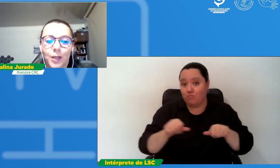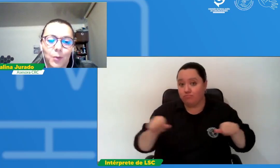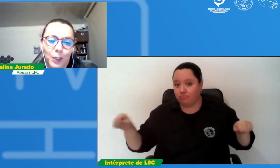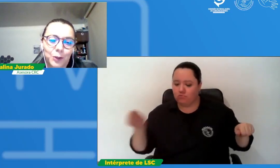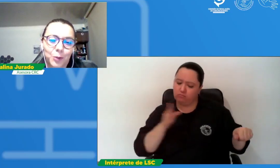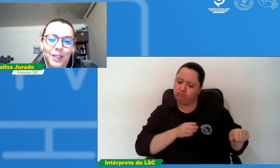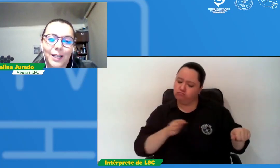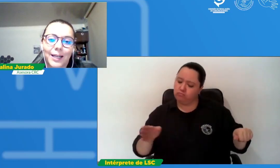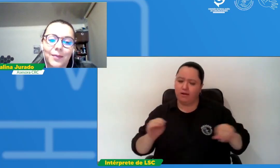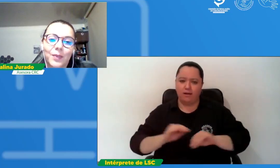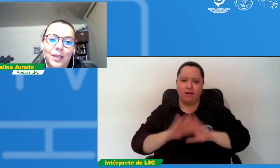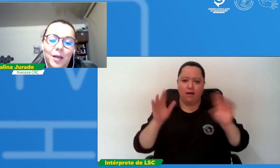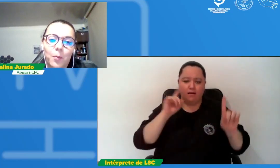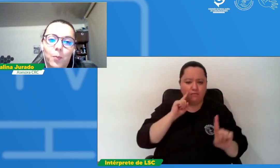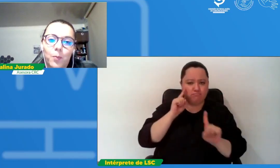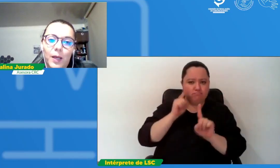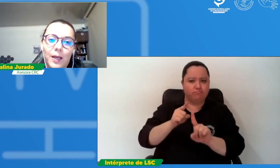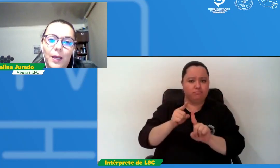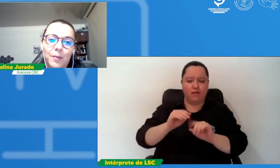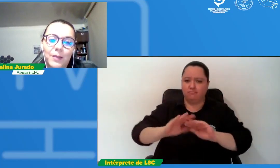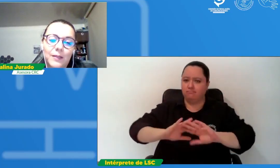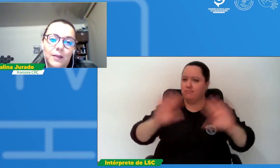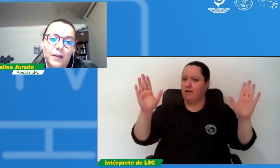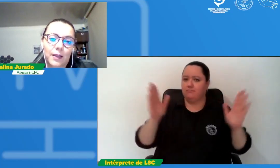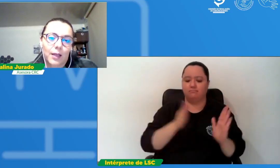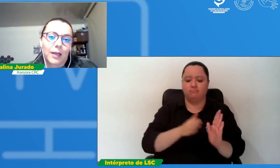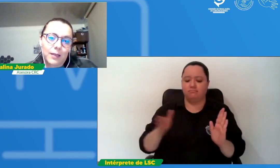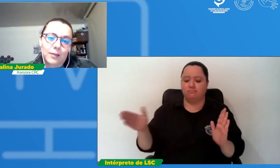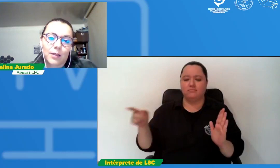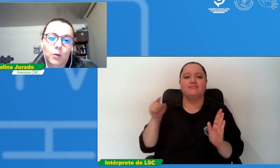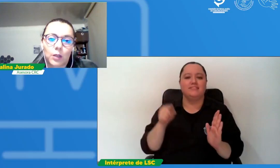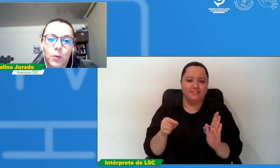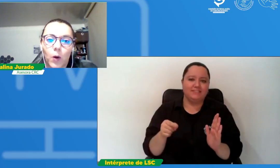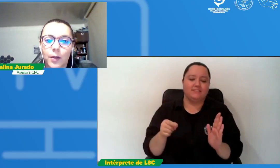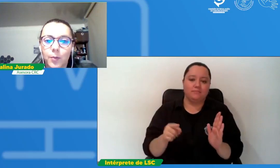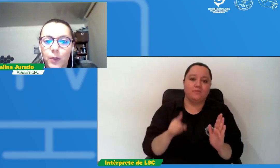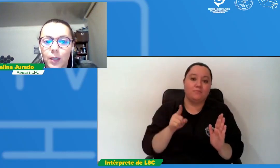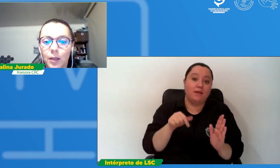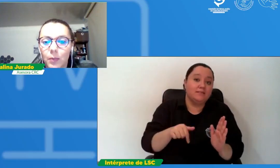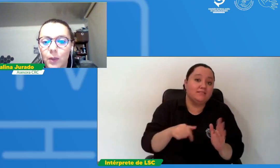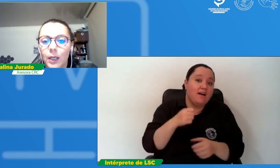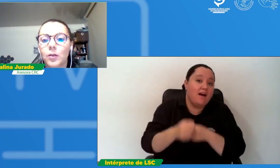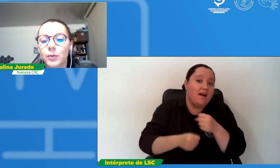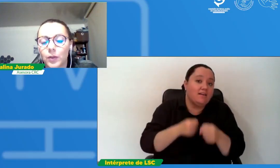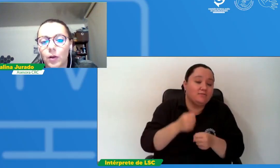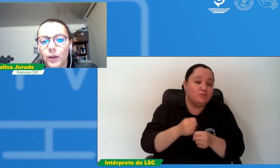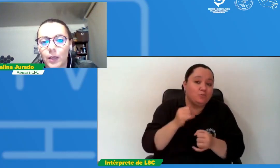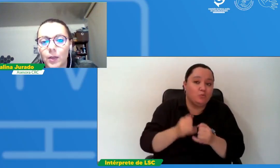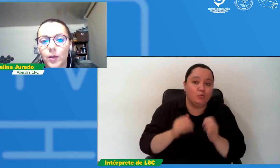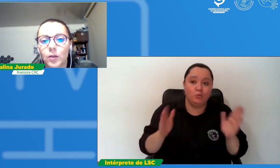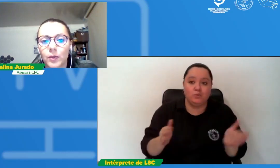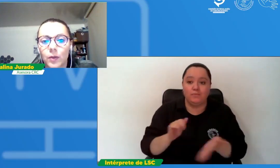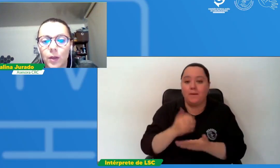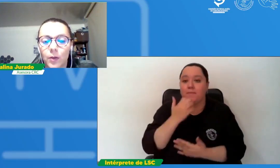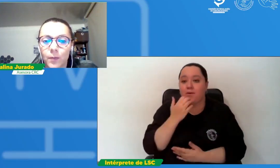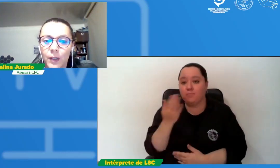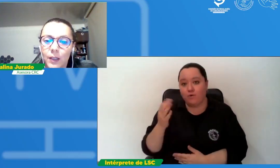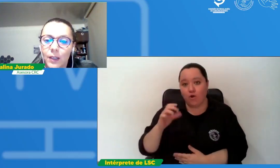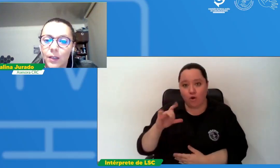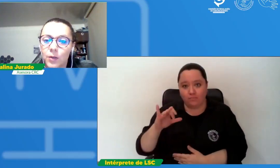vocación muy clara en vista de que este es el último año, por ejemplo, que el comisionado Fernando y el comisionado Ernesto